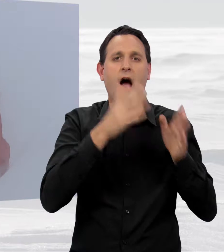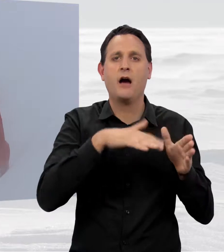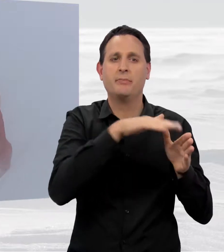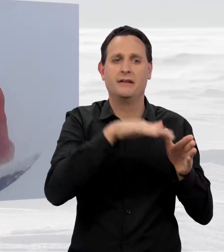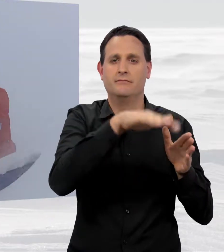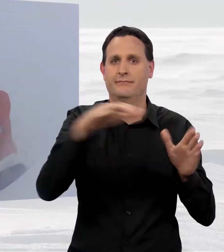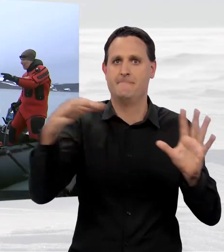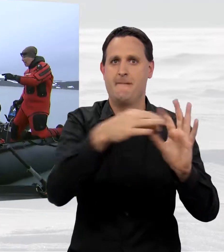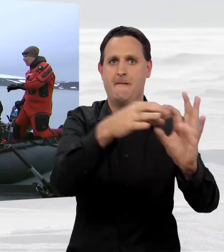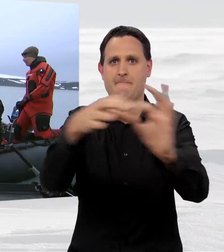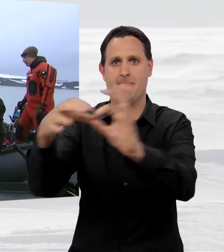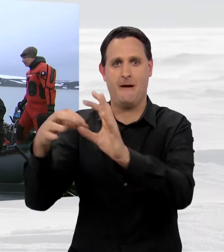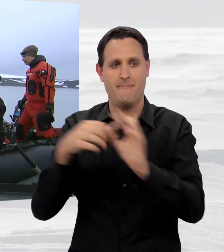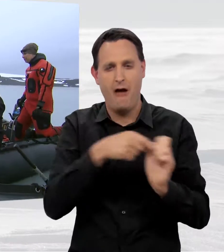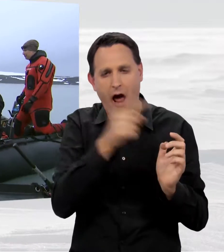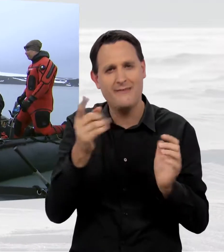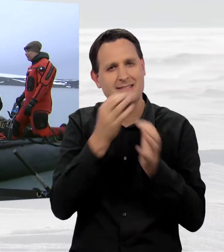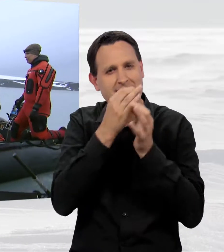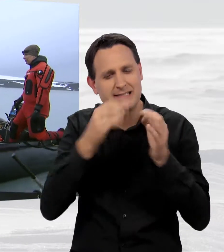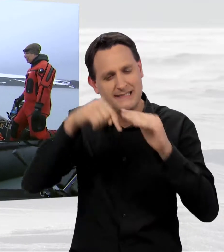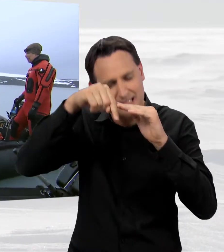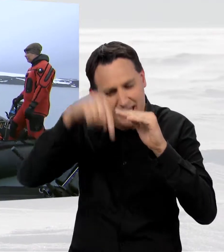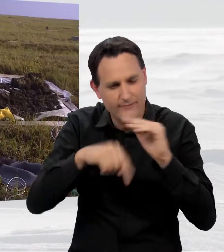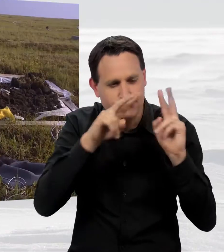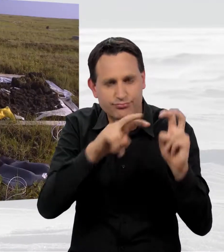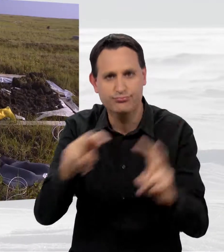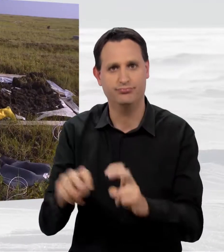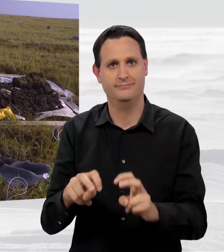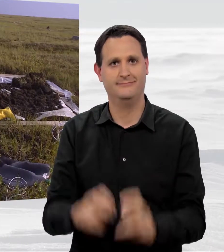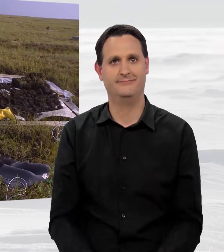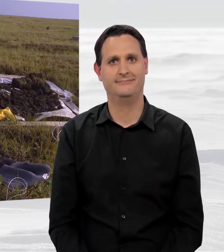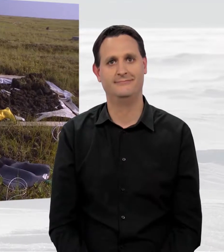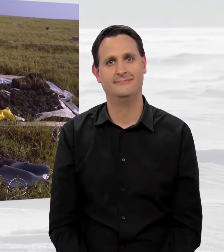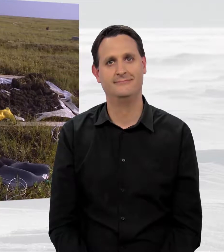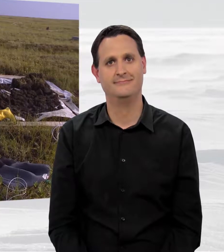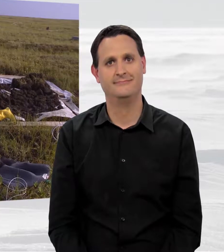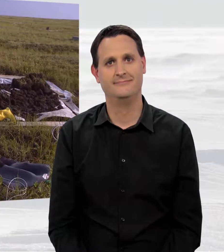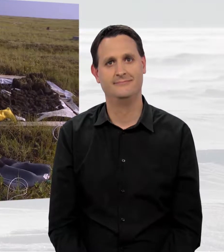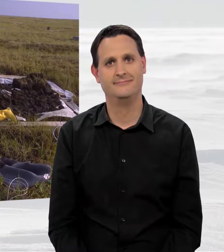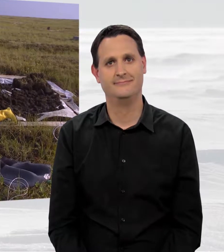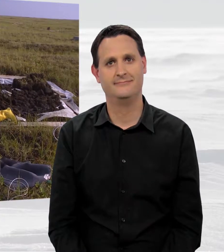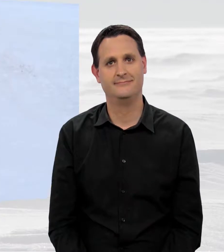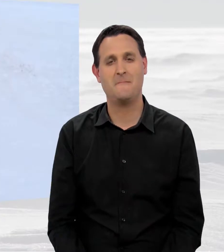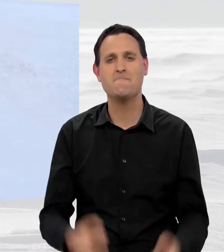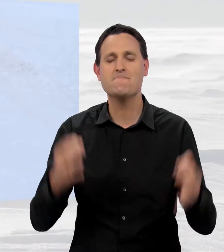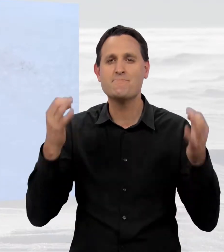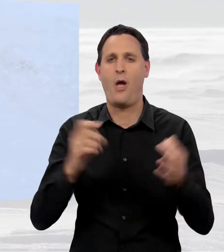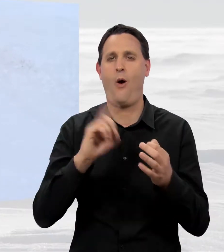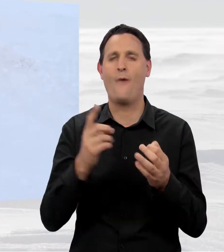Über Disziplinen hinwegdenken und dabei den Dingen auf den Grund gehen. Man braucht ein